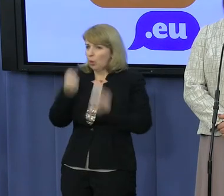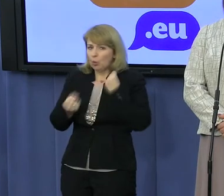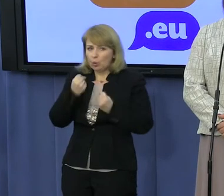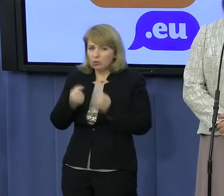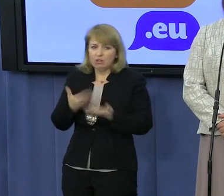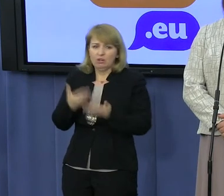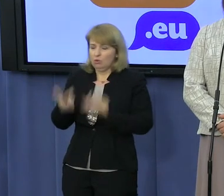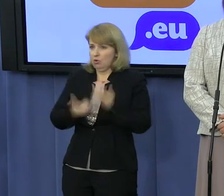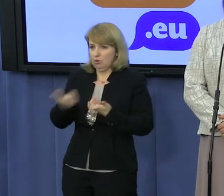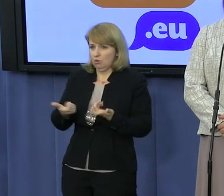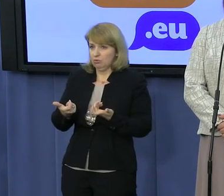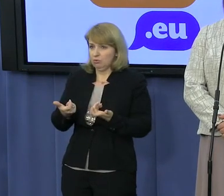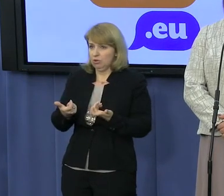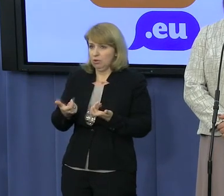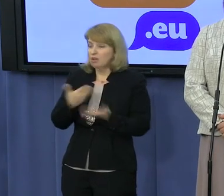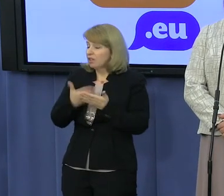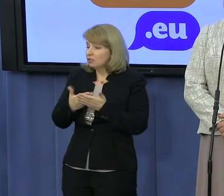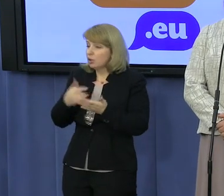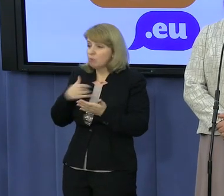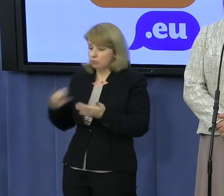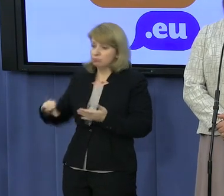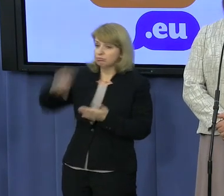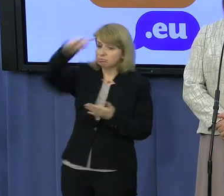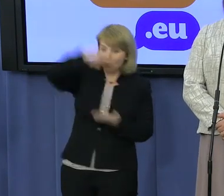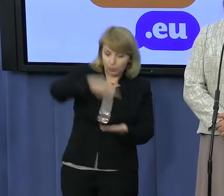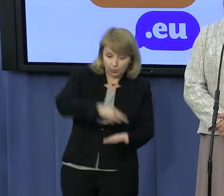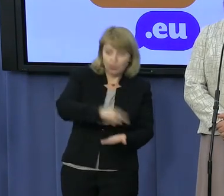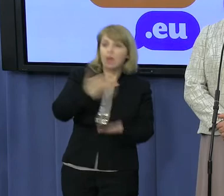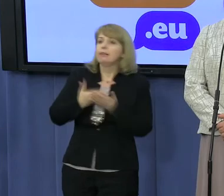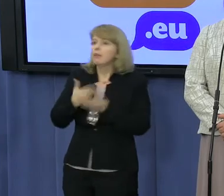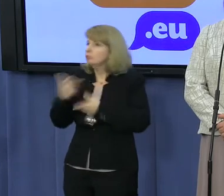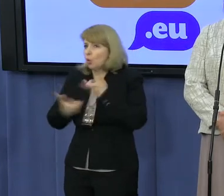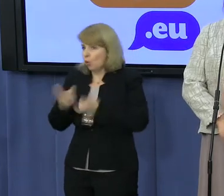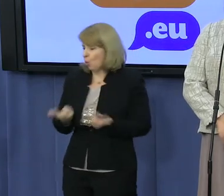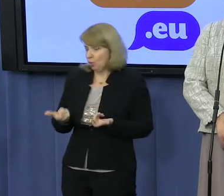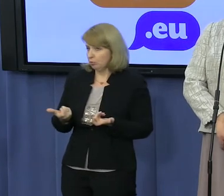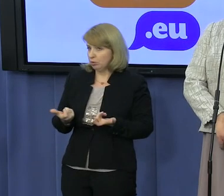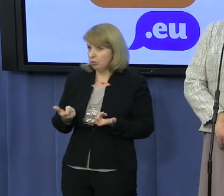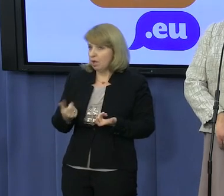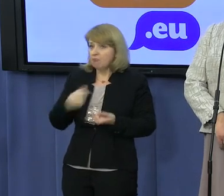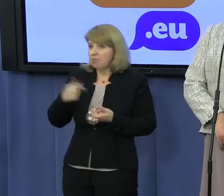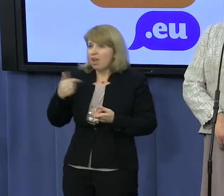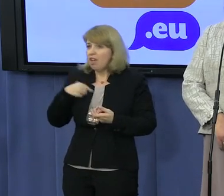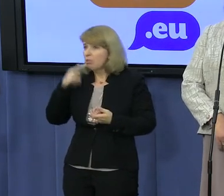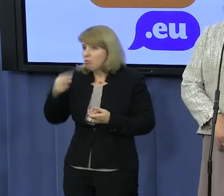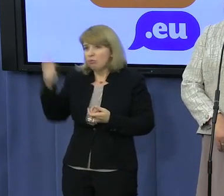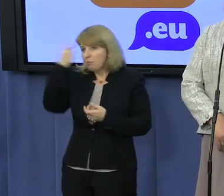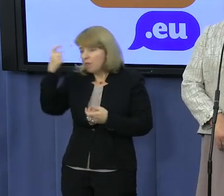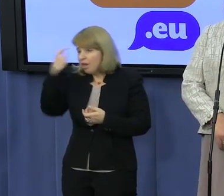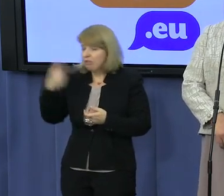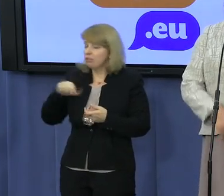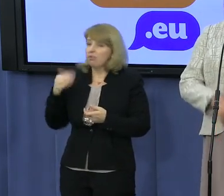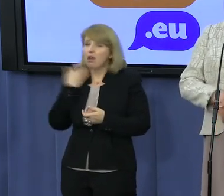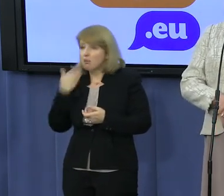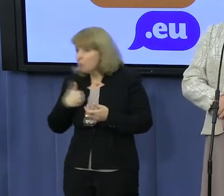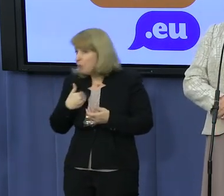Pilot nie powinien podchodzić do lądowania. Wszystko jedno, czy był trzeźwy, czy był pijany, nie powinien podchodzić do lądowania. I oczywiście władze lotniska nie powinny się zgodzić